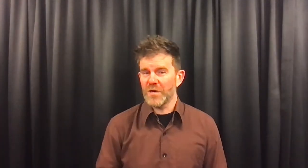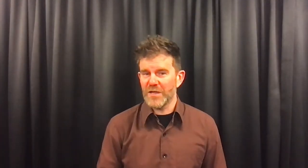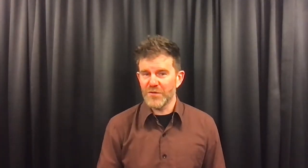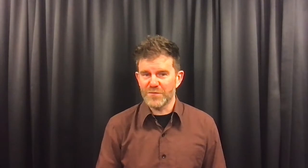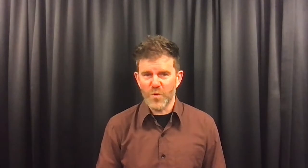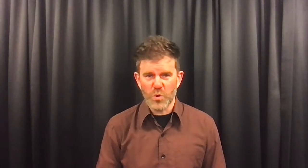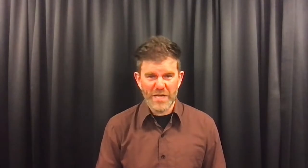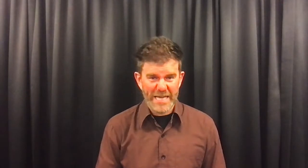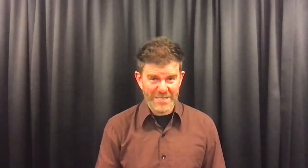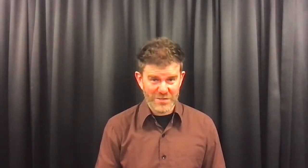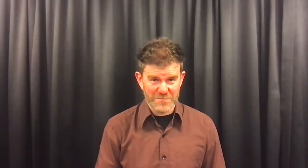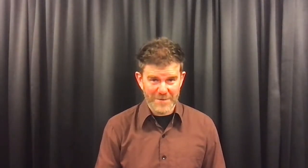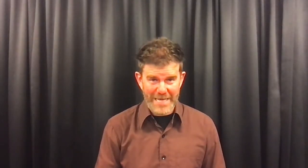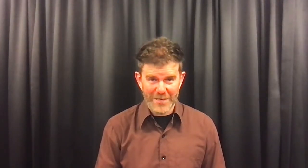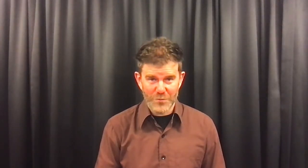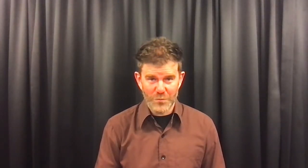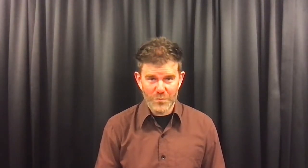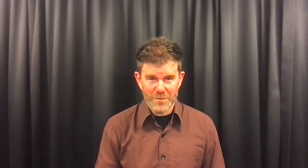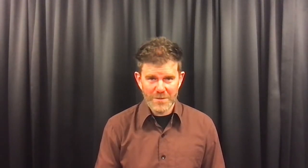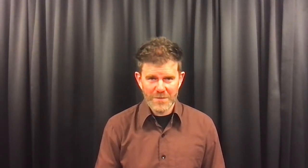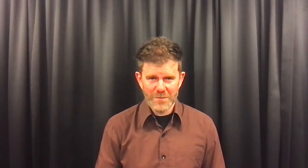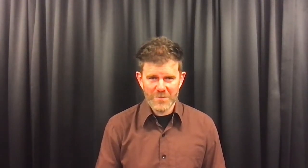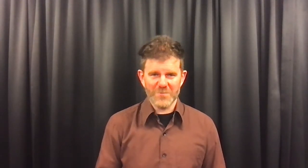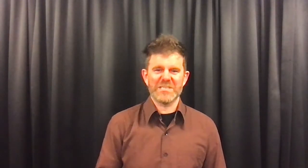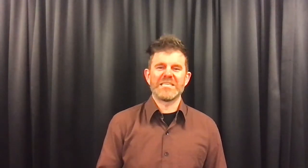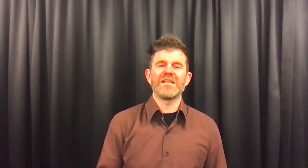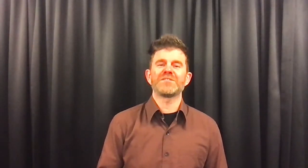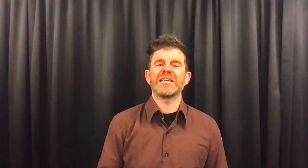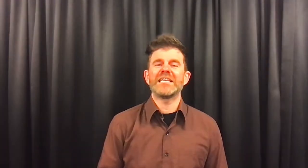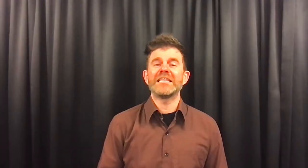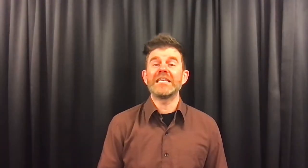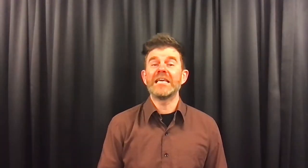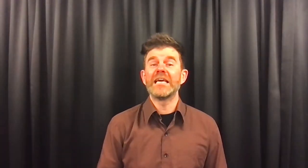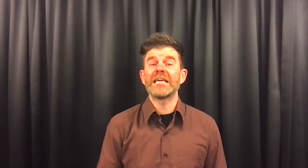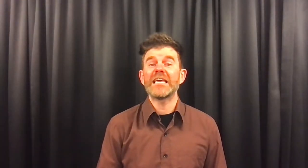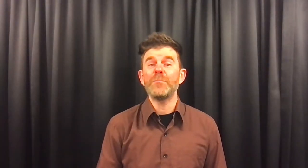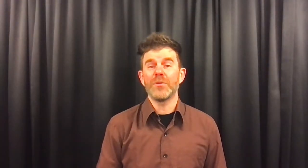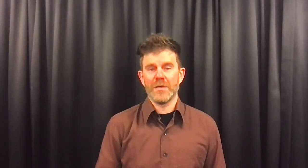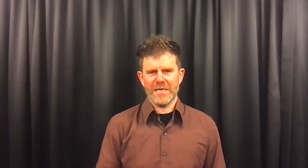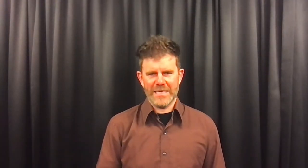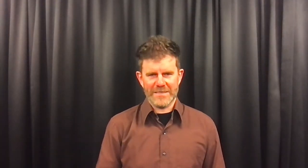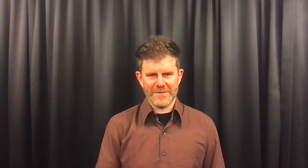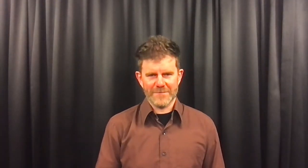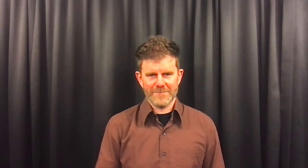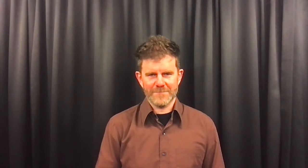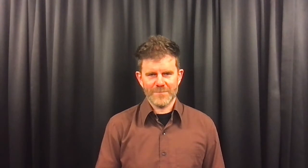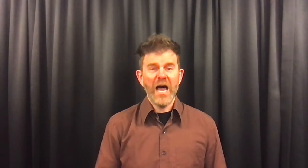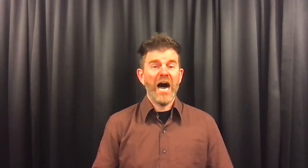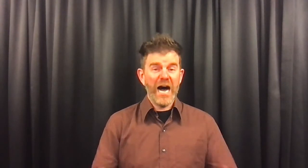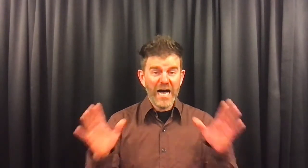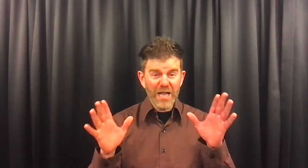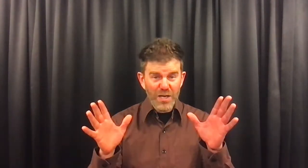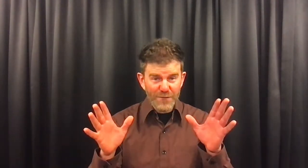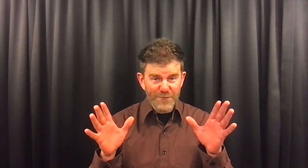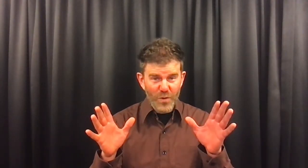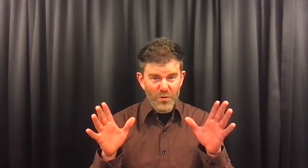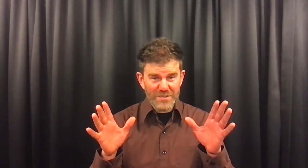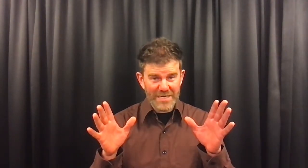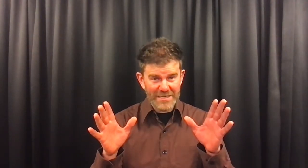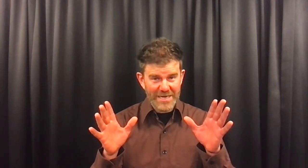ander vogel heette Zwaluw. Er was er zelfs één die Kip heette. Alle vogels hadden een